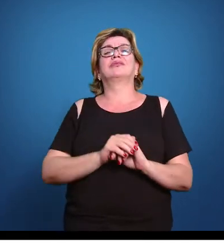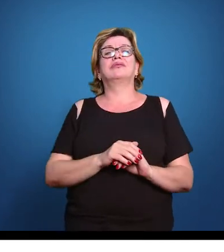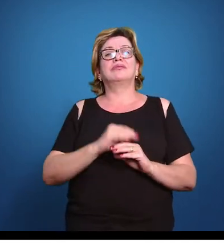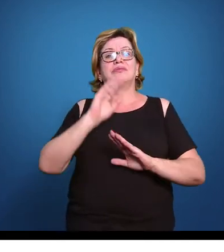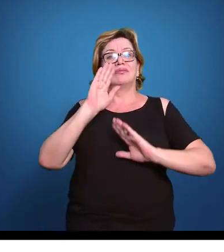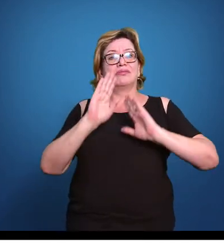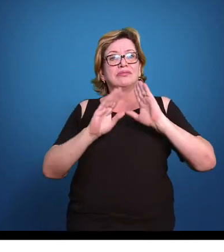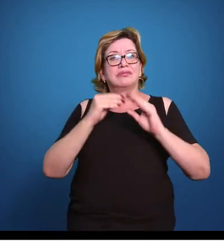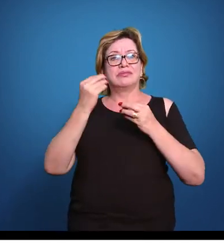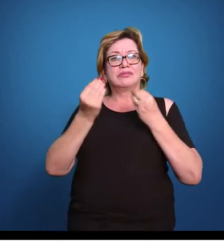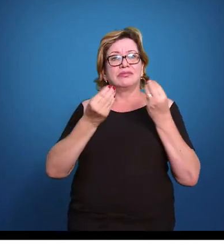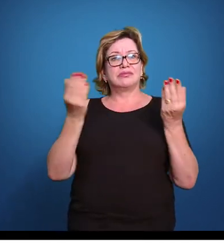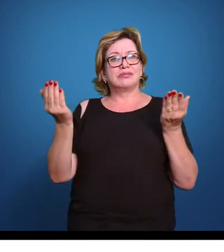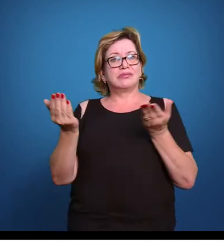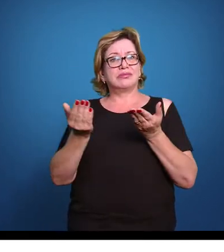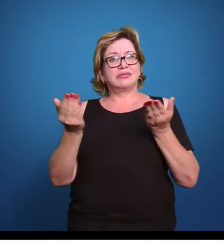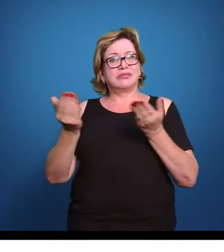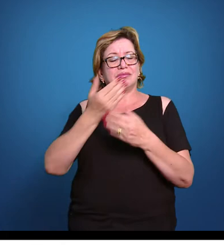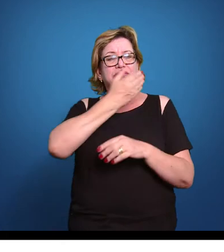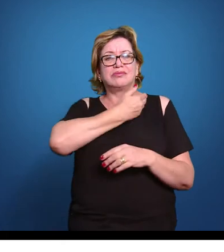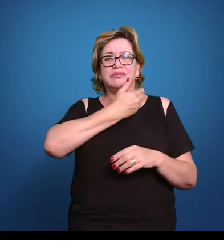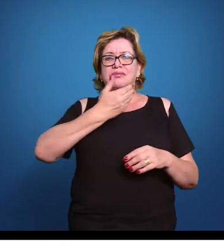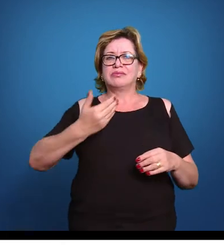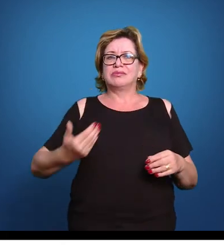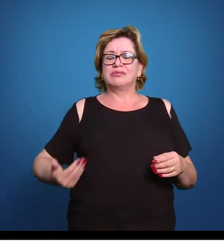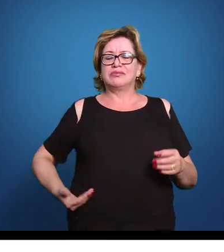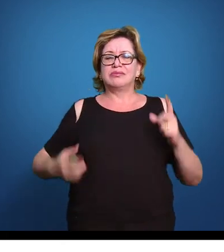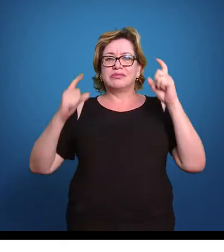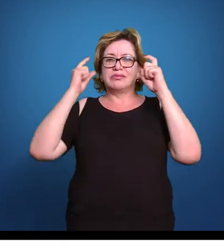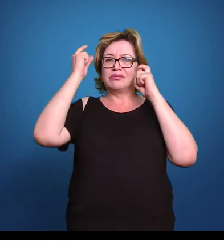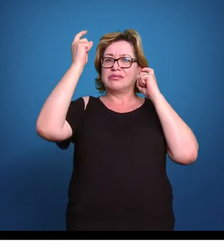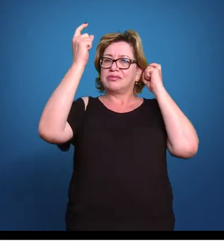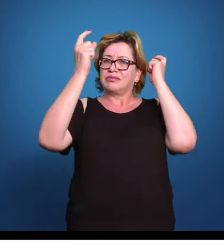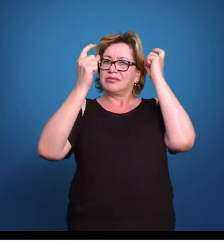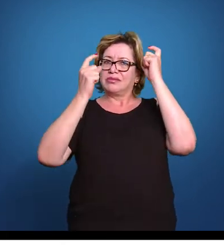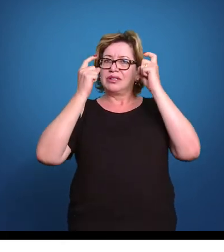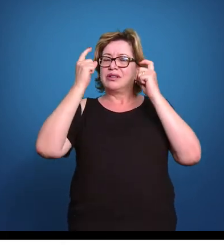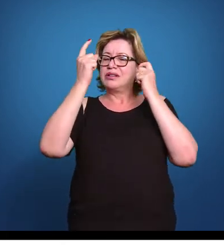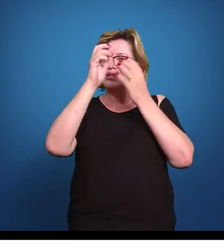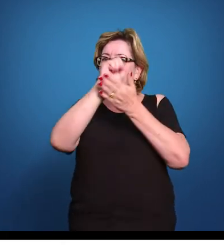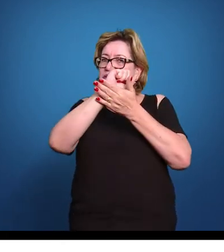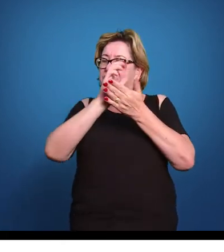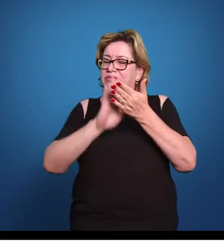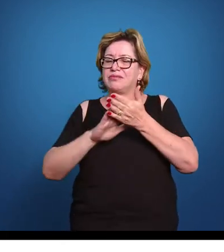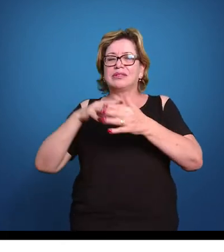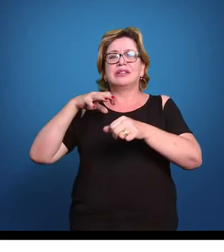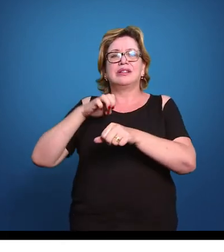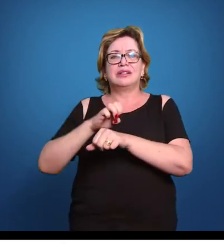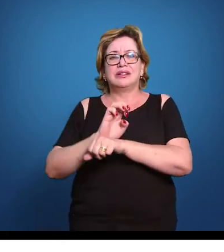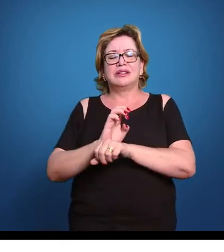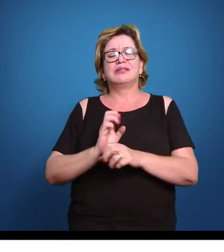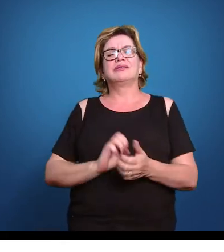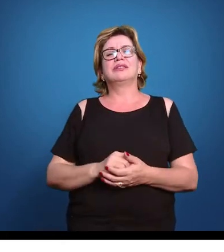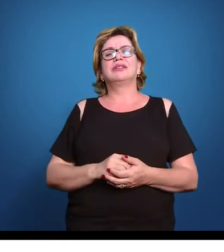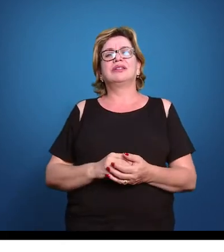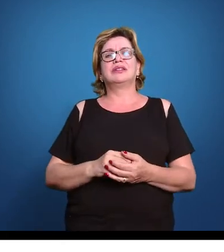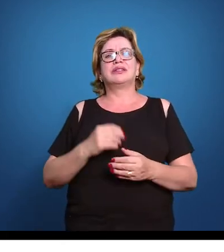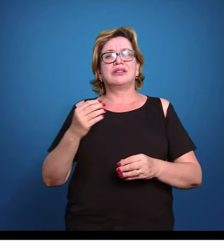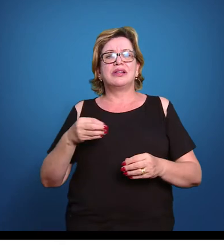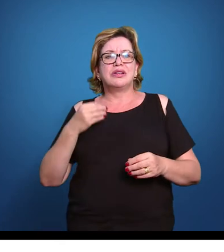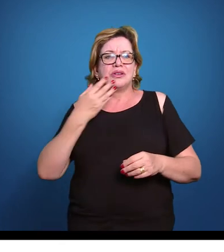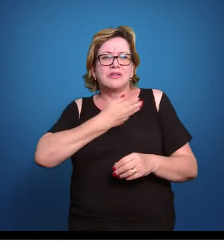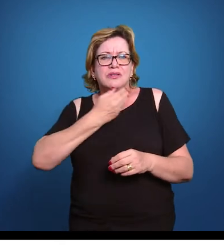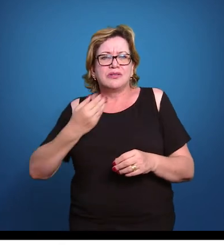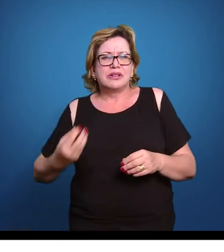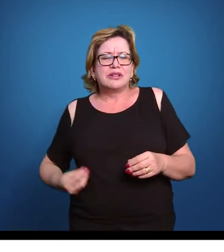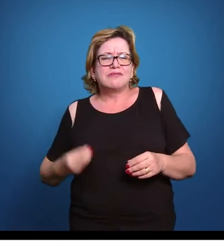Tanto é que hoje os governos estão preocupados com essa atividade. Então, eles estão tentando